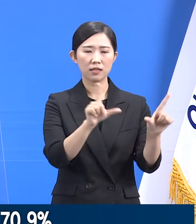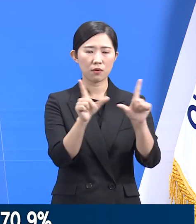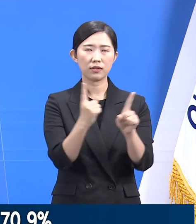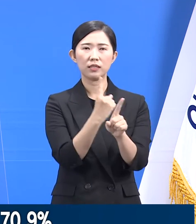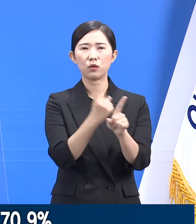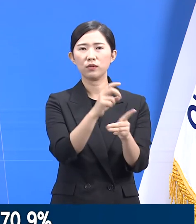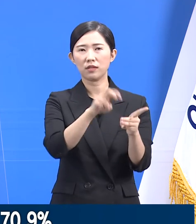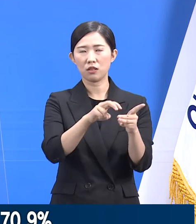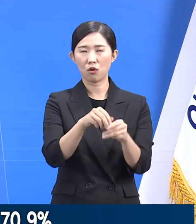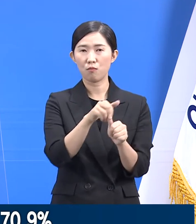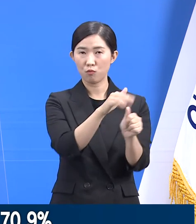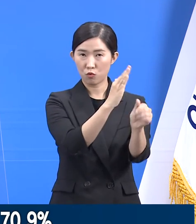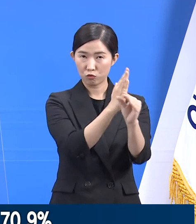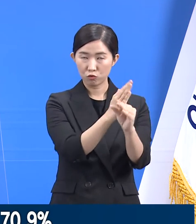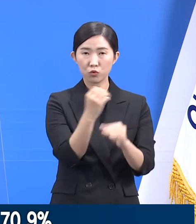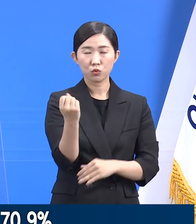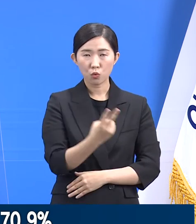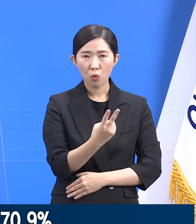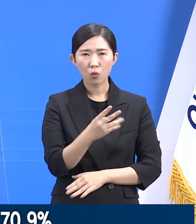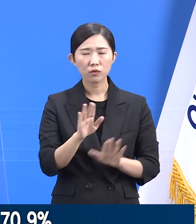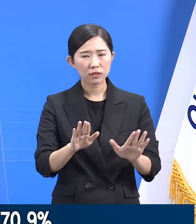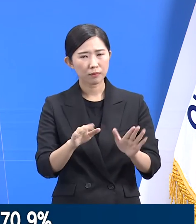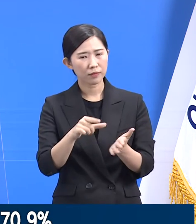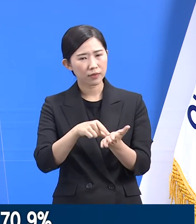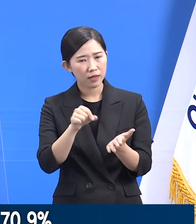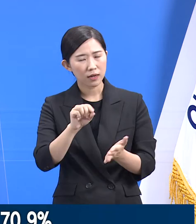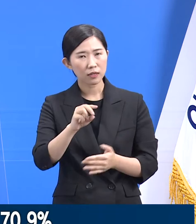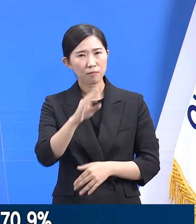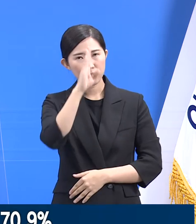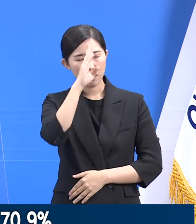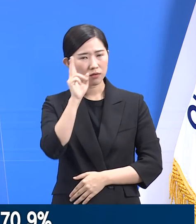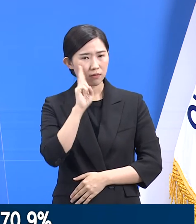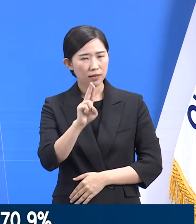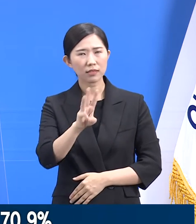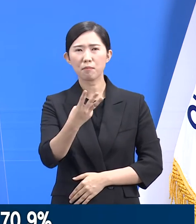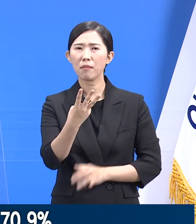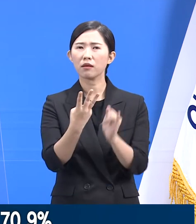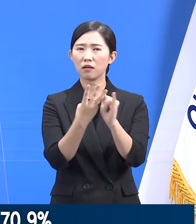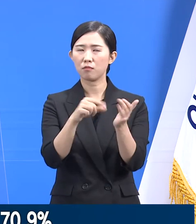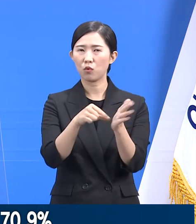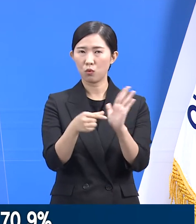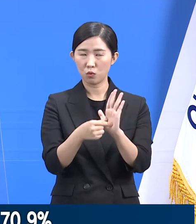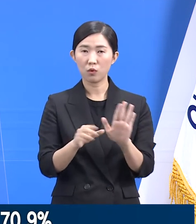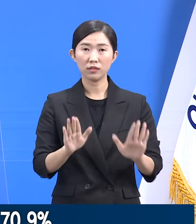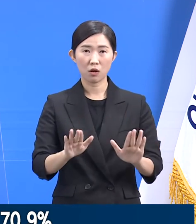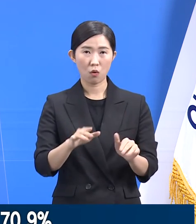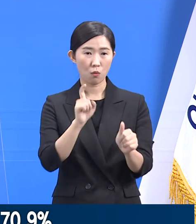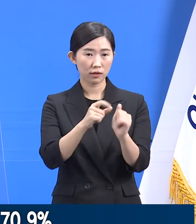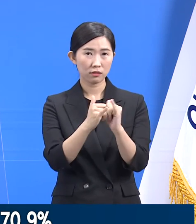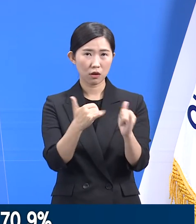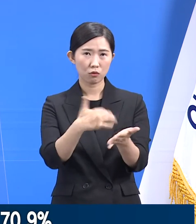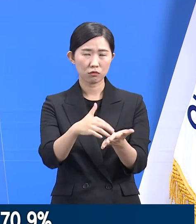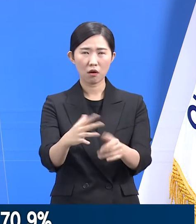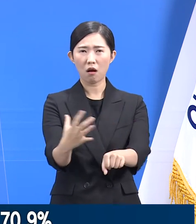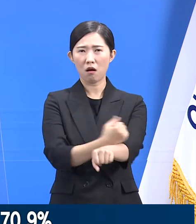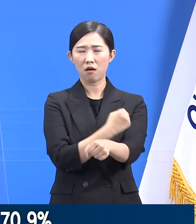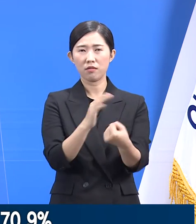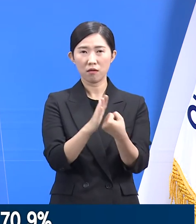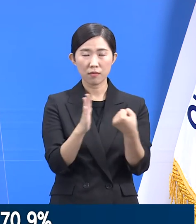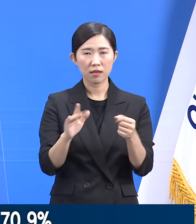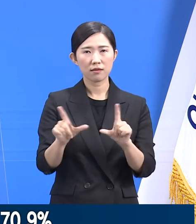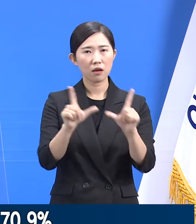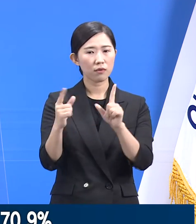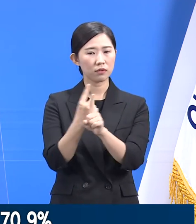약 300명으로 높게 나타나고 있습니다. 경기도는 확진자 폭증에 대응하여 생활치료센터 추가 개소를